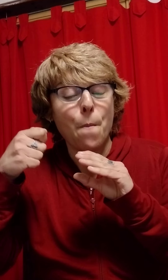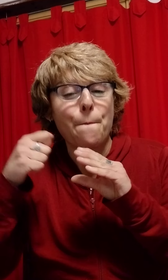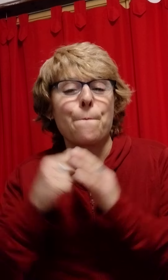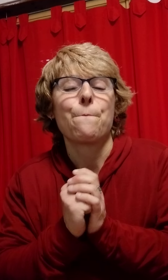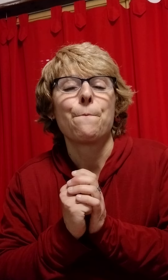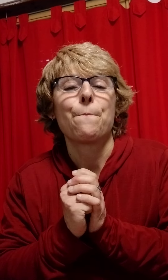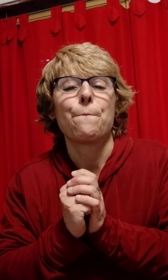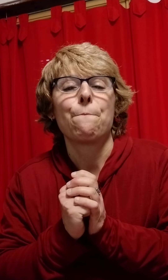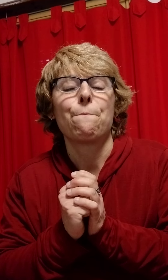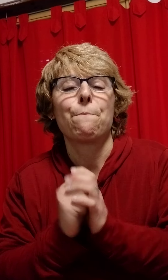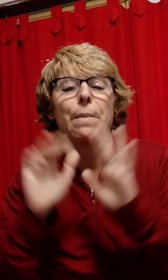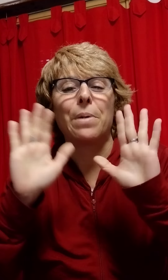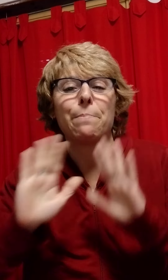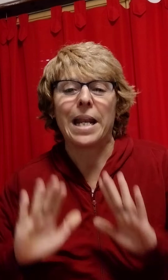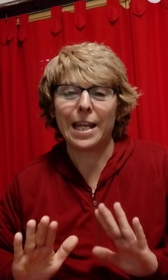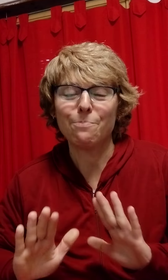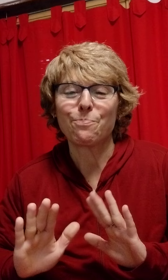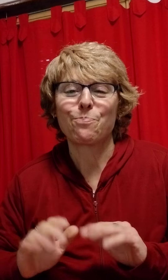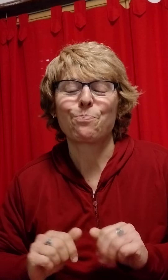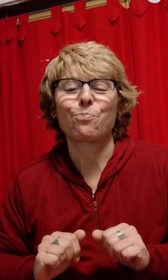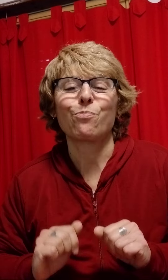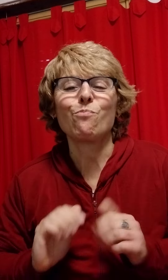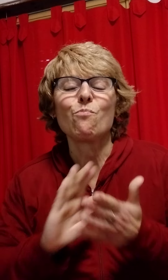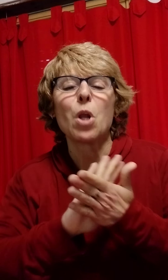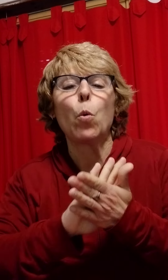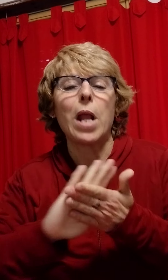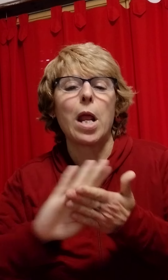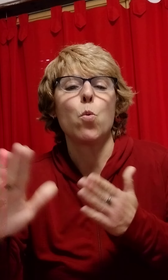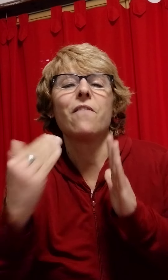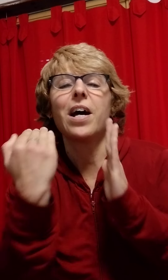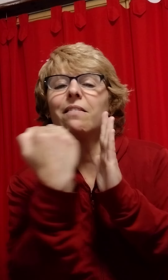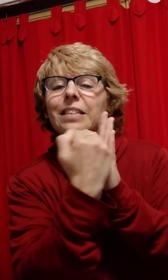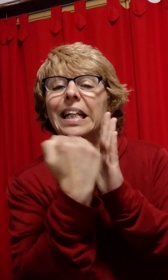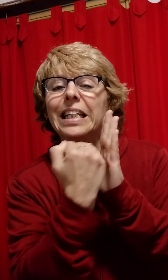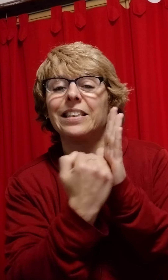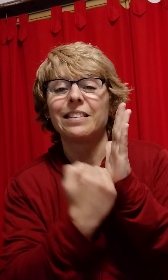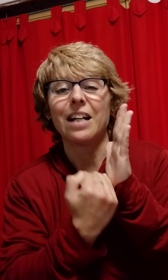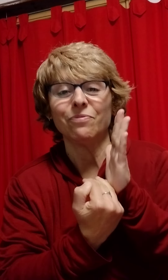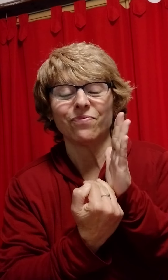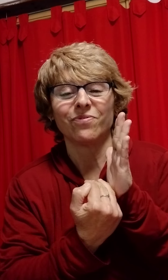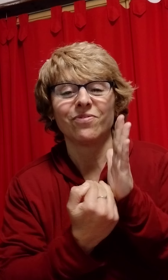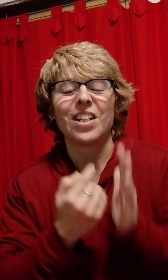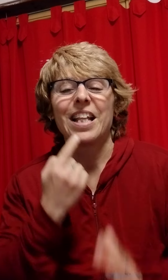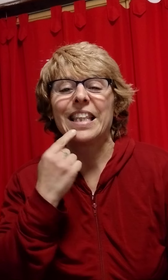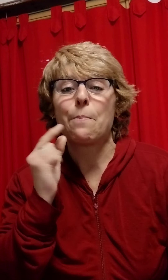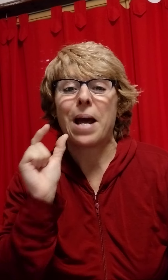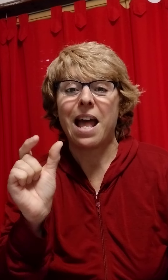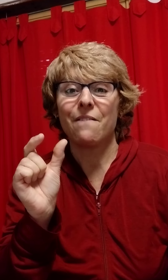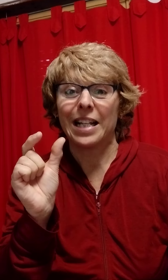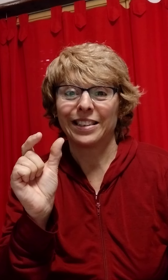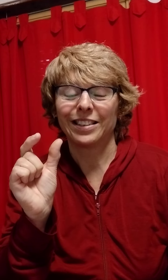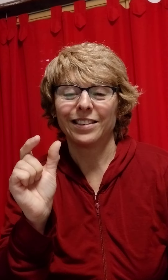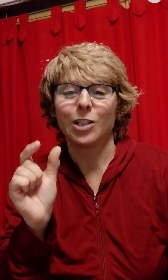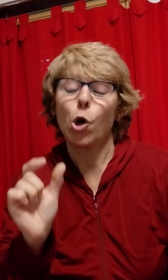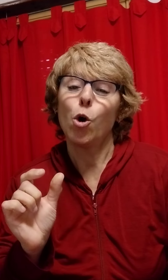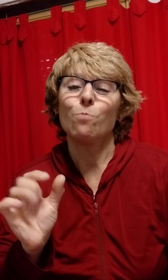preparé una nueva lista de palabras o